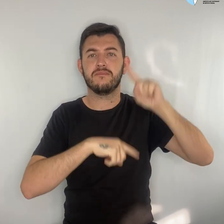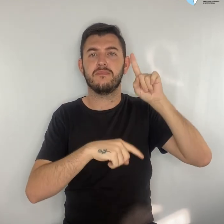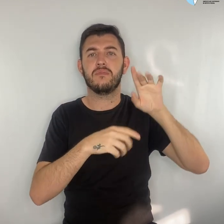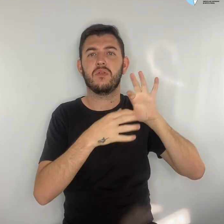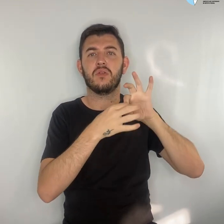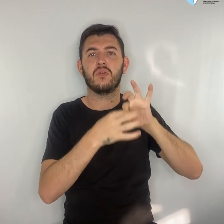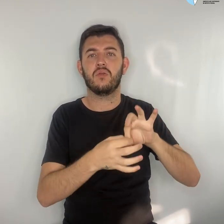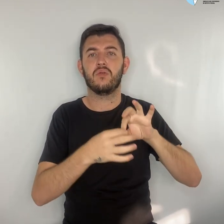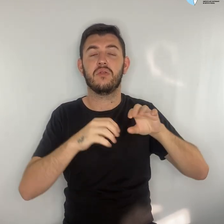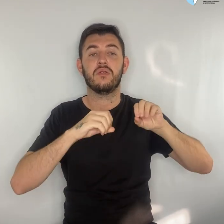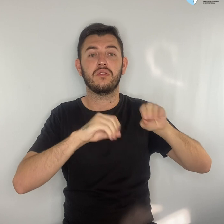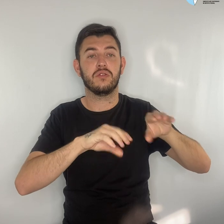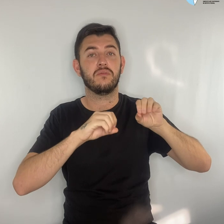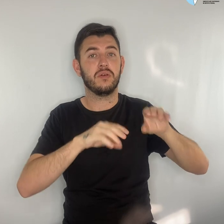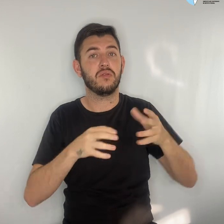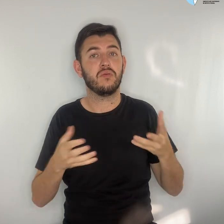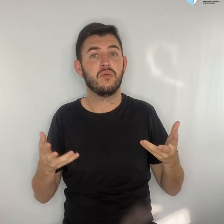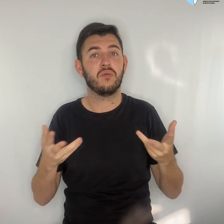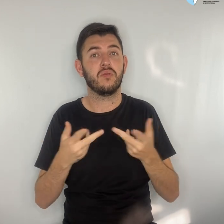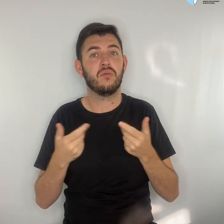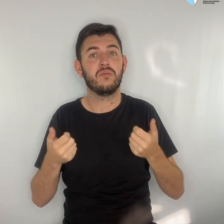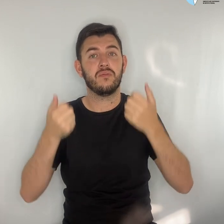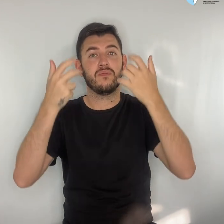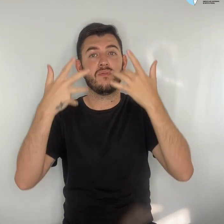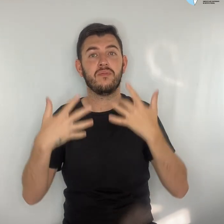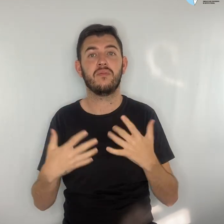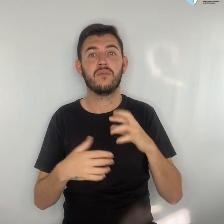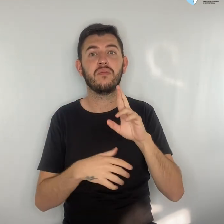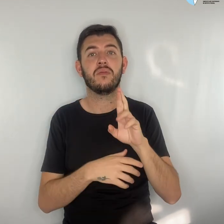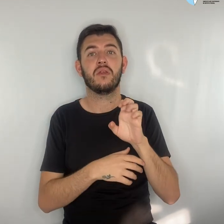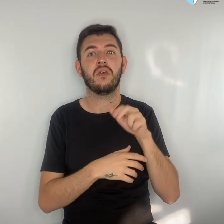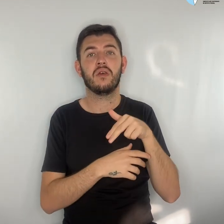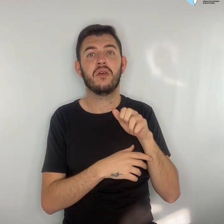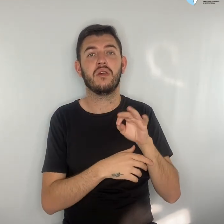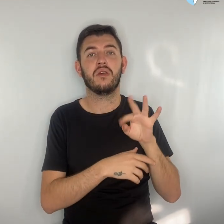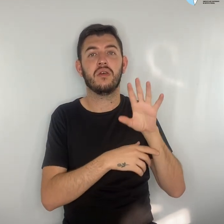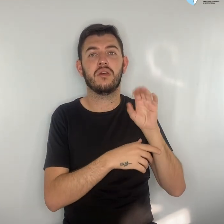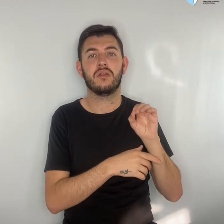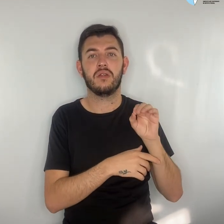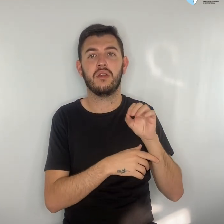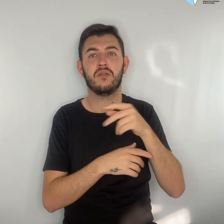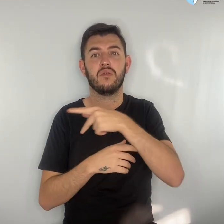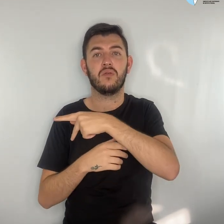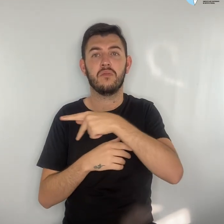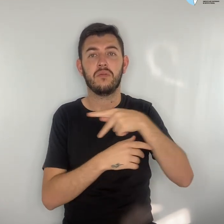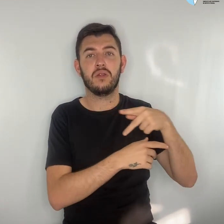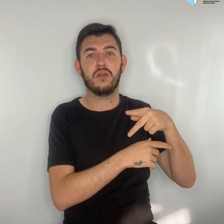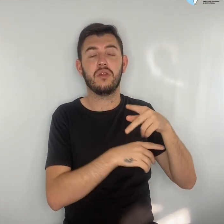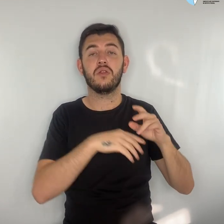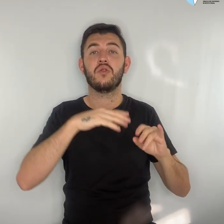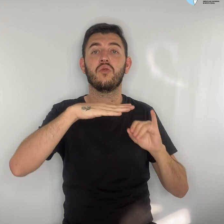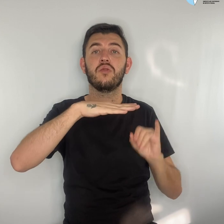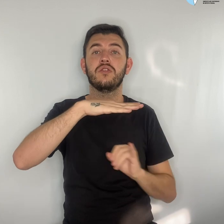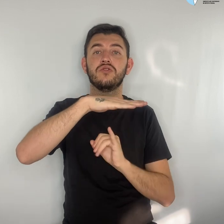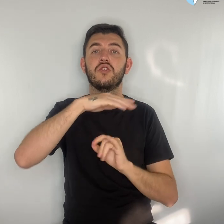qualidade. Explica Renato Meireles, presidente do Instituto Locomotiva.